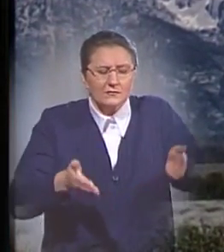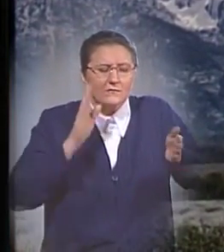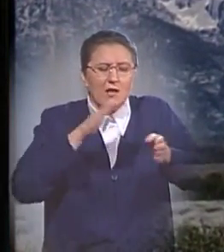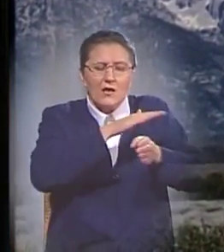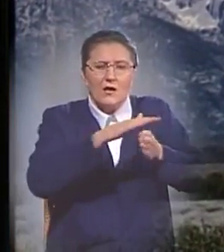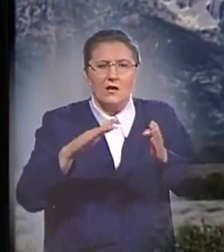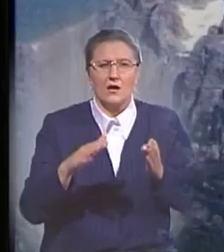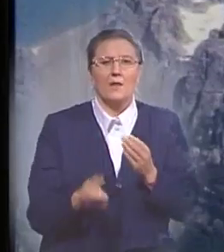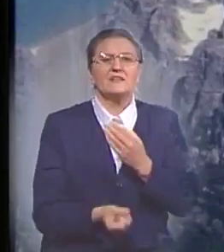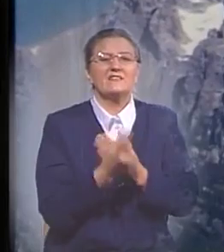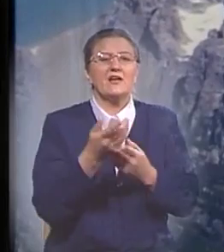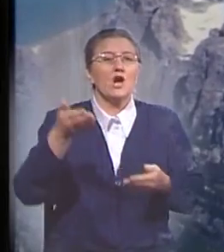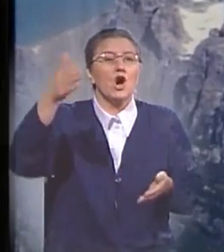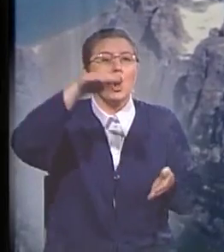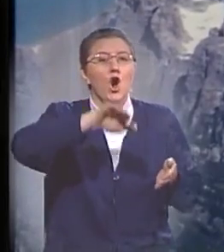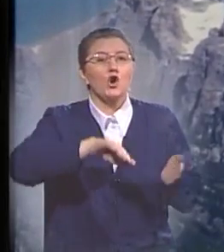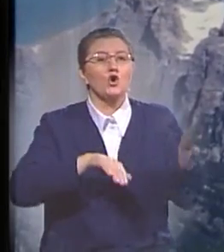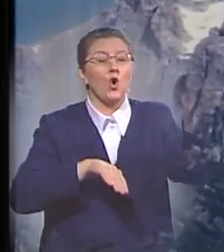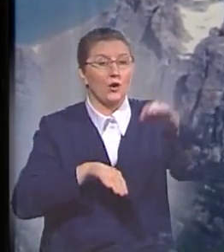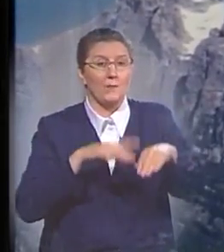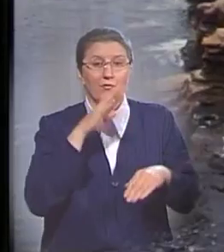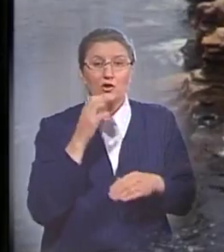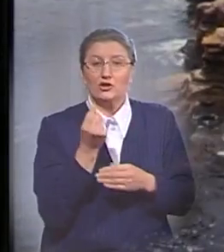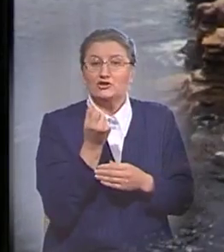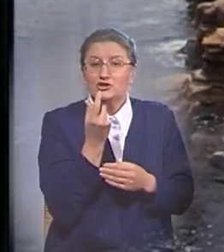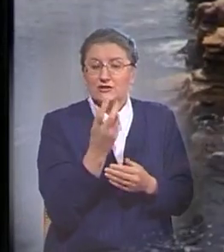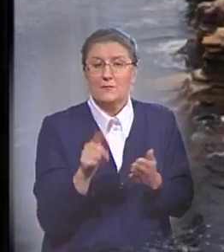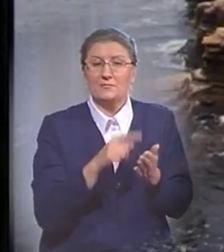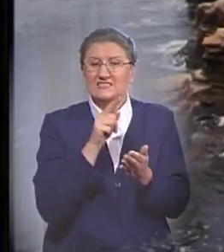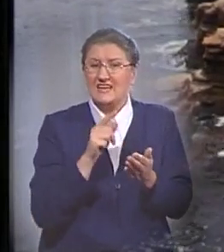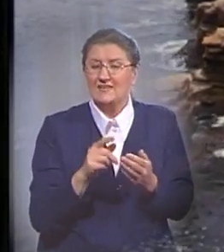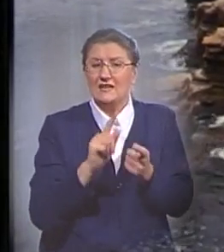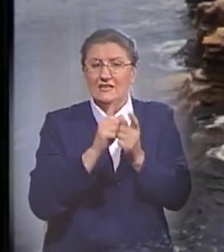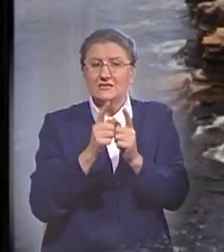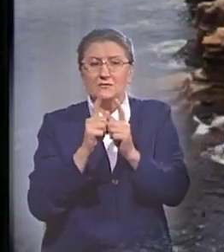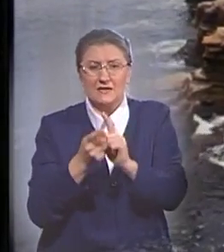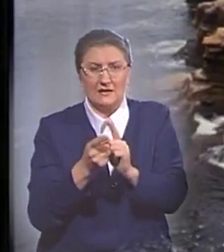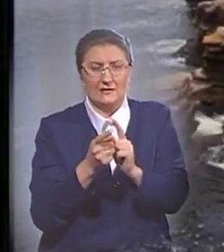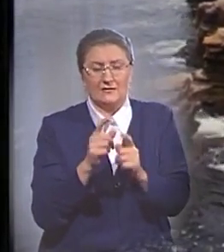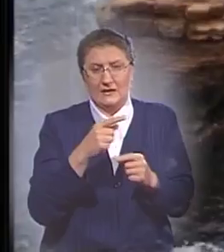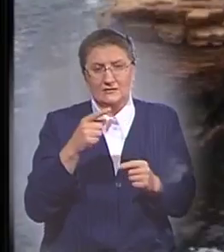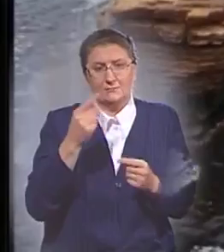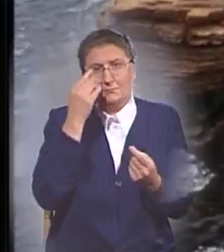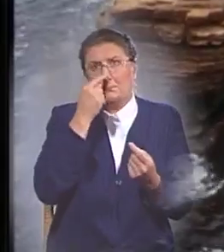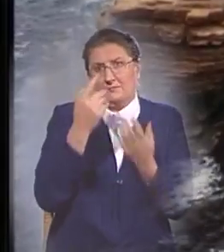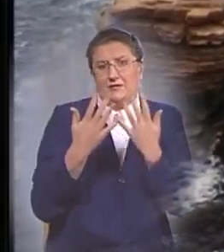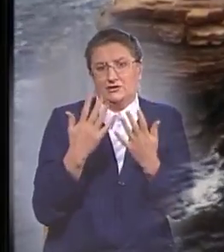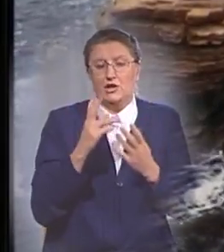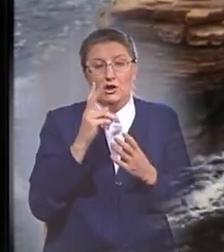образование гор, о чем свидетельствуют многочисленные и постоянно изменяющиеся теории. Те, кто изучают геологию